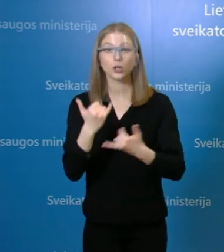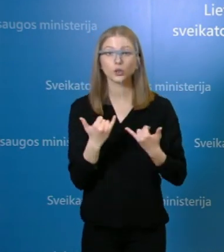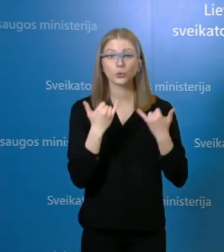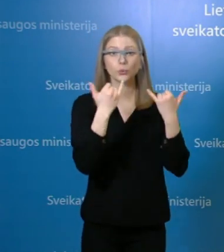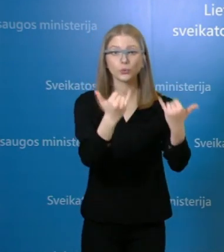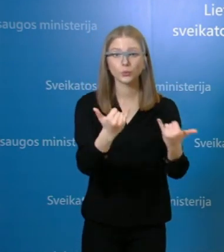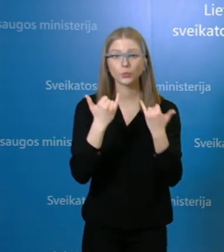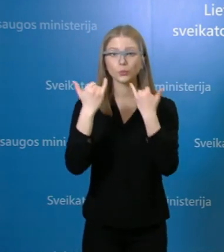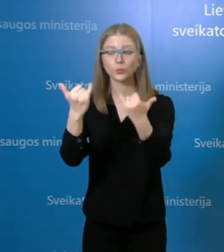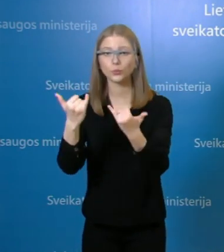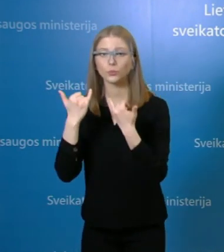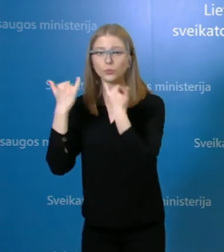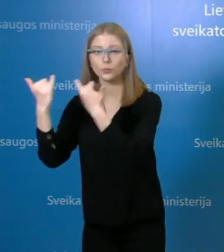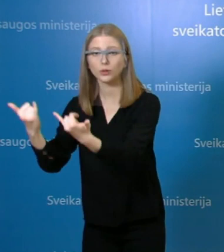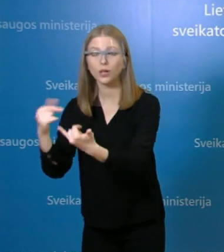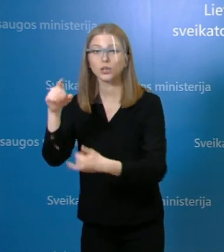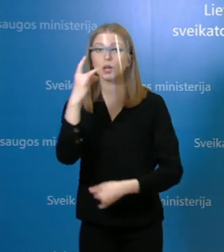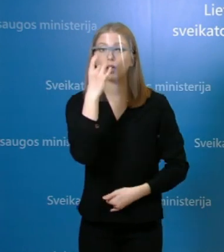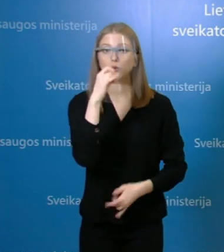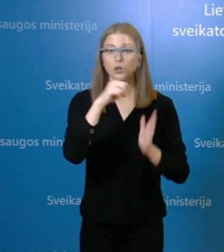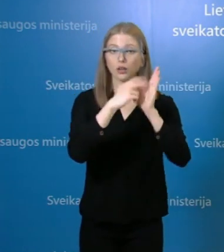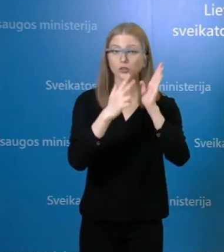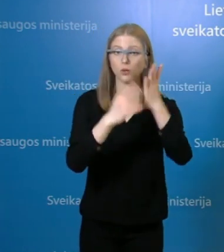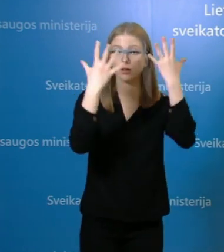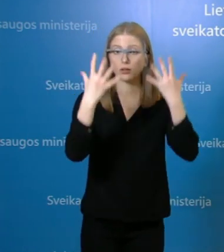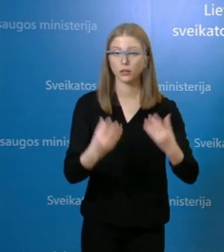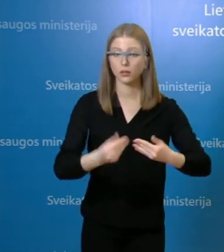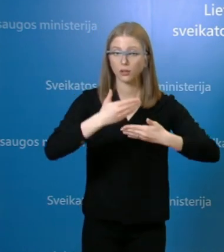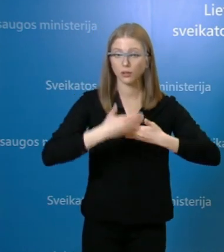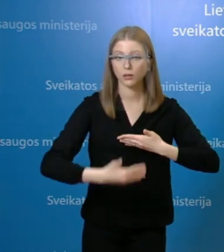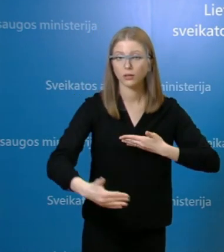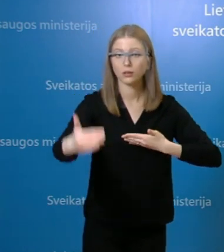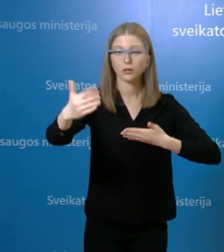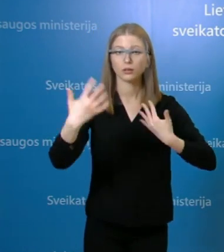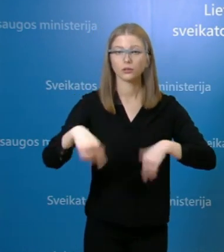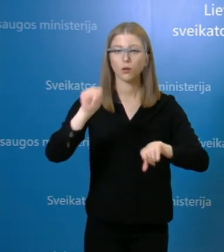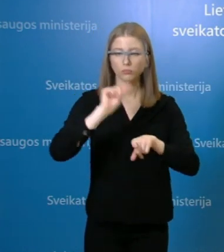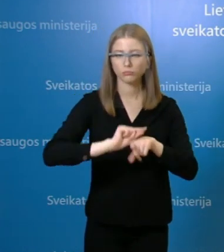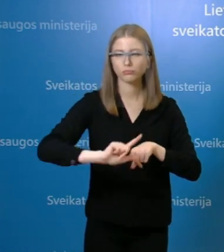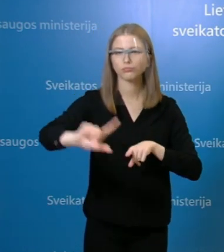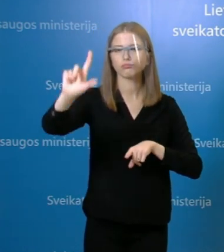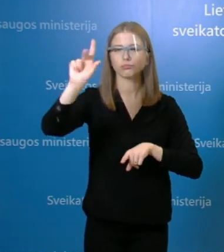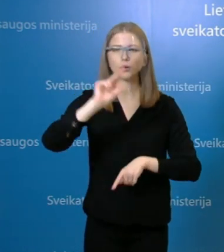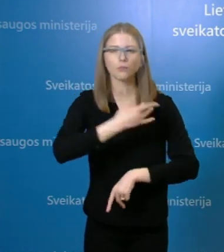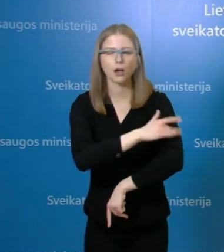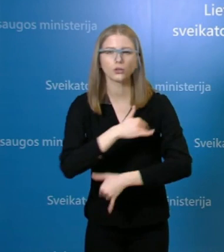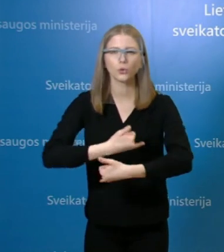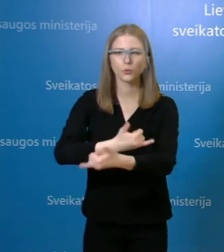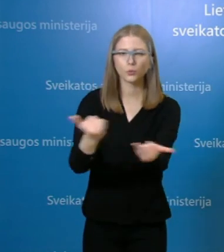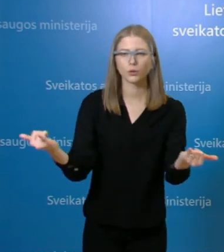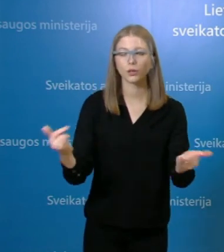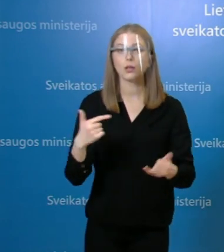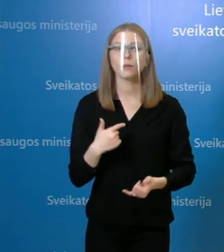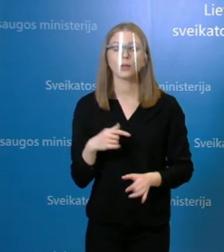išvelninimas prasidėjęs nuo gegužės 18 dienos, tai jisai savo reikšmę gali parodyti